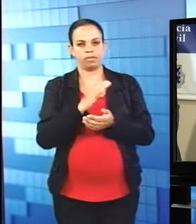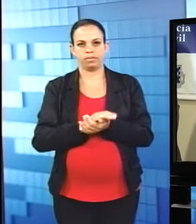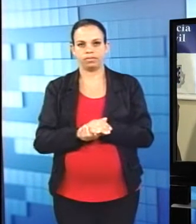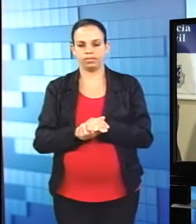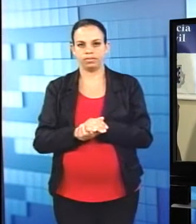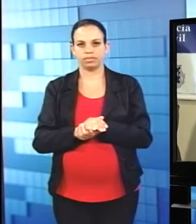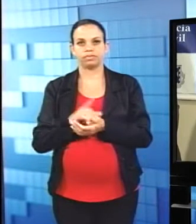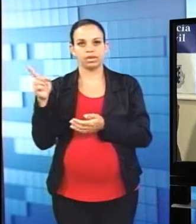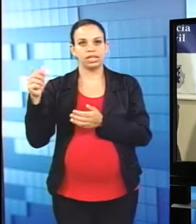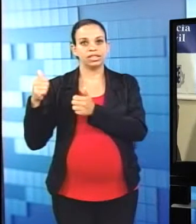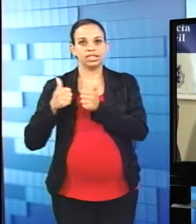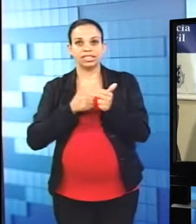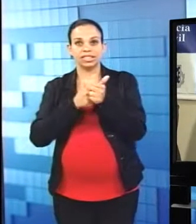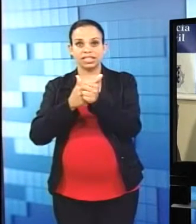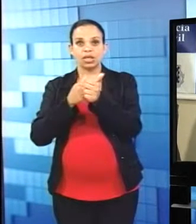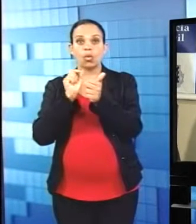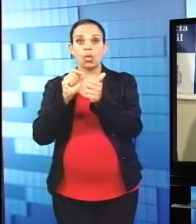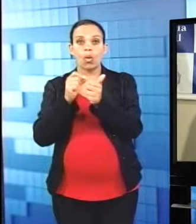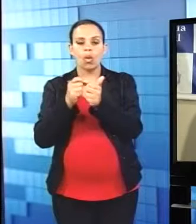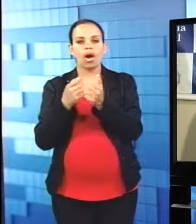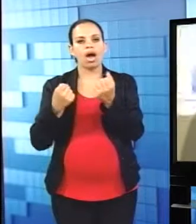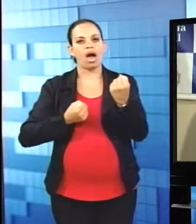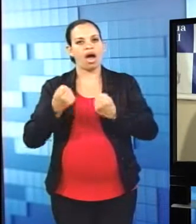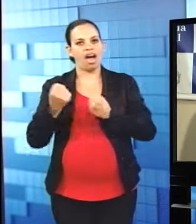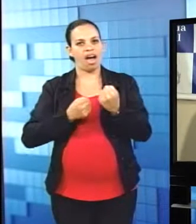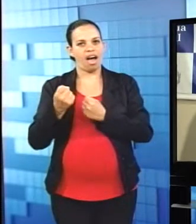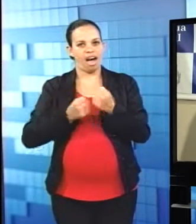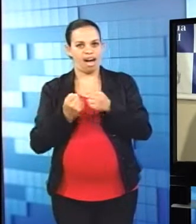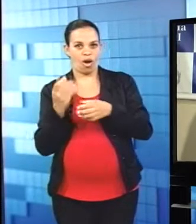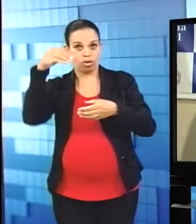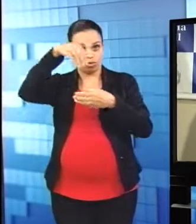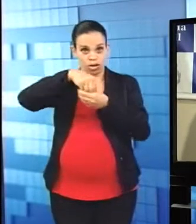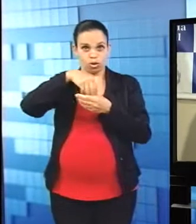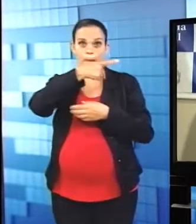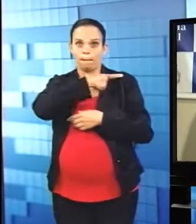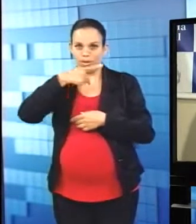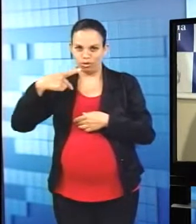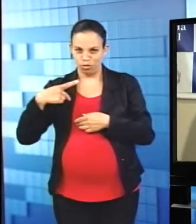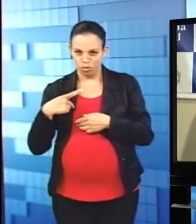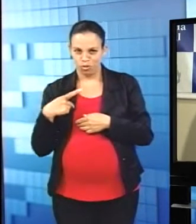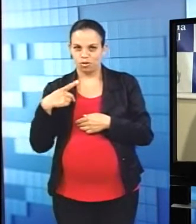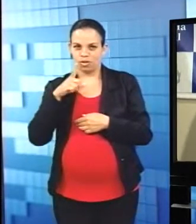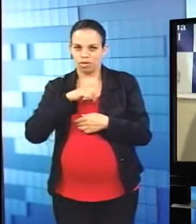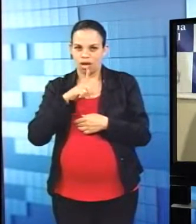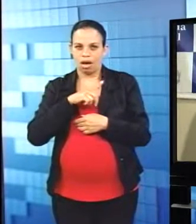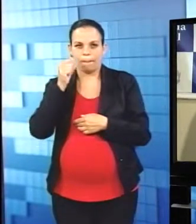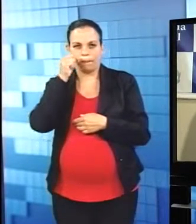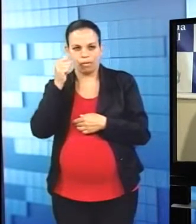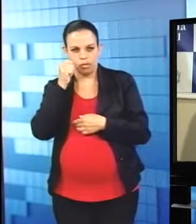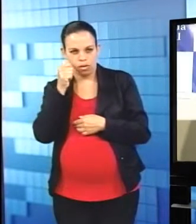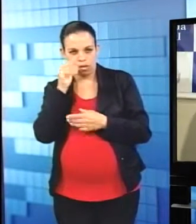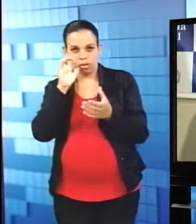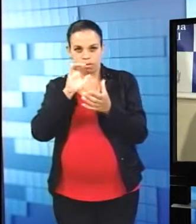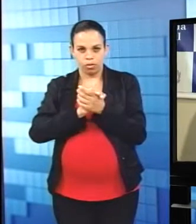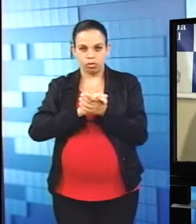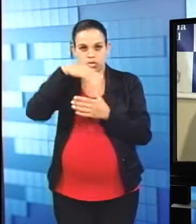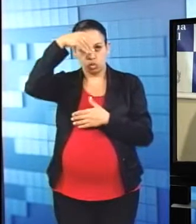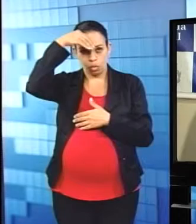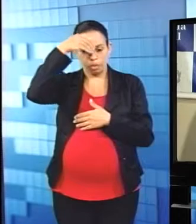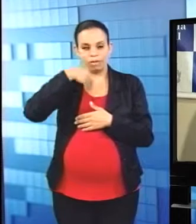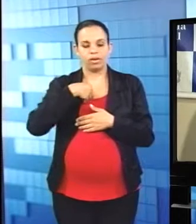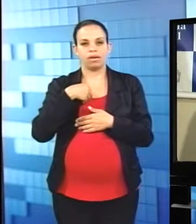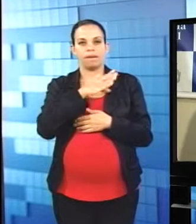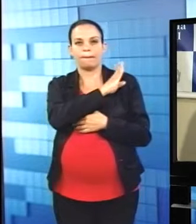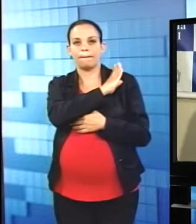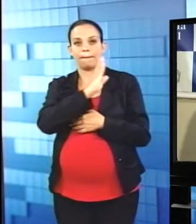dos Santos e Fábio de Jesus Santos confirmaram participação no crime que matou a pastora Marcilene Sampaio e sua